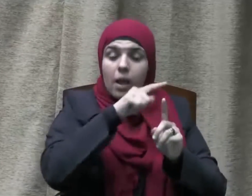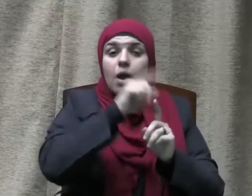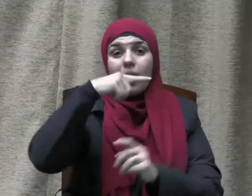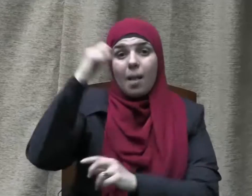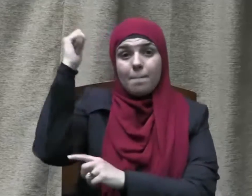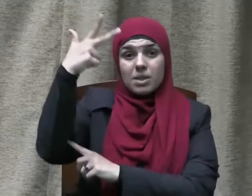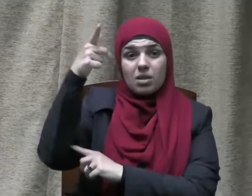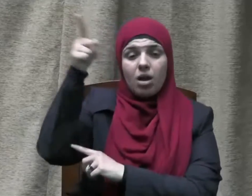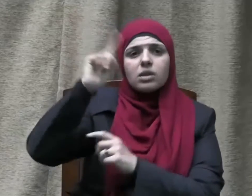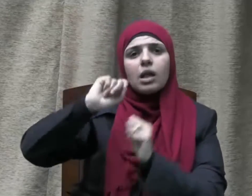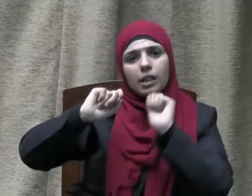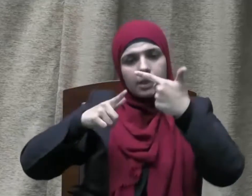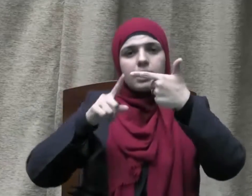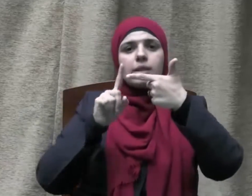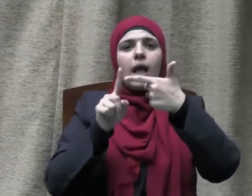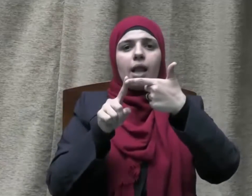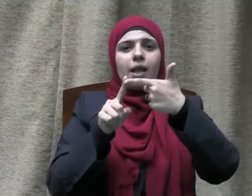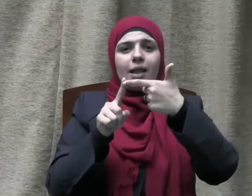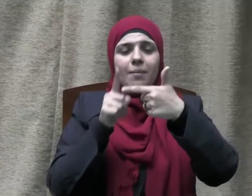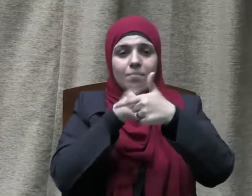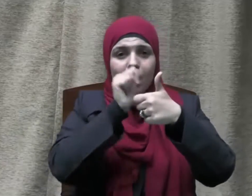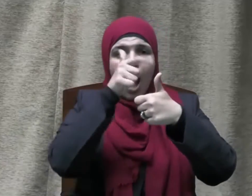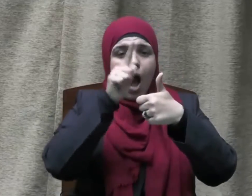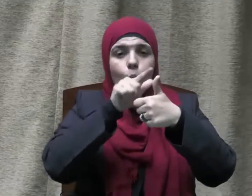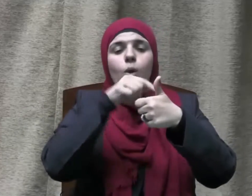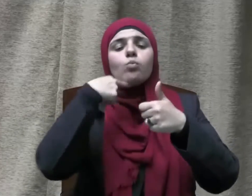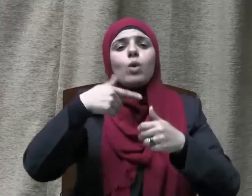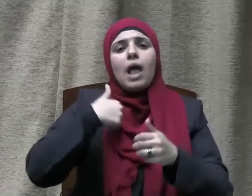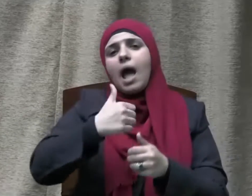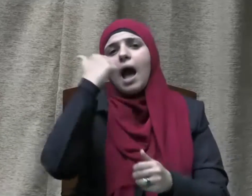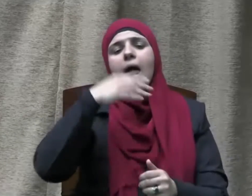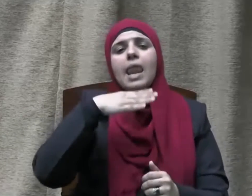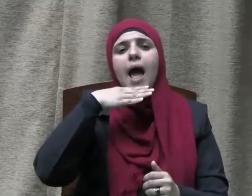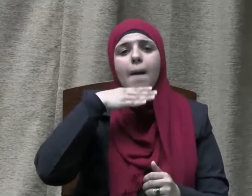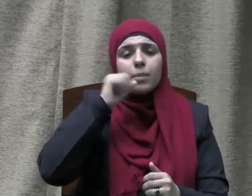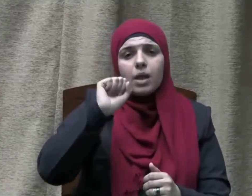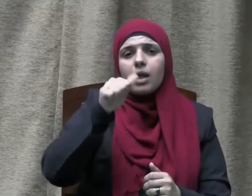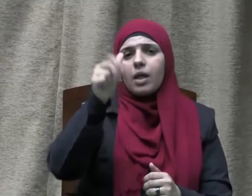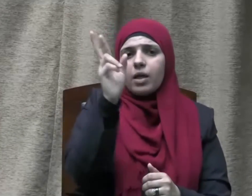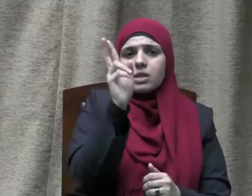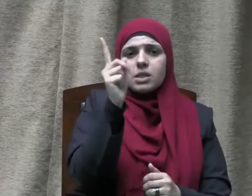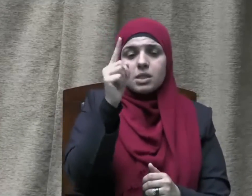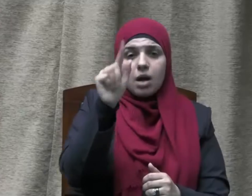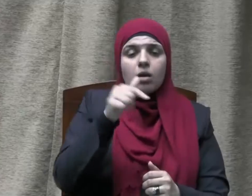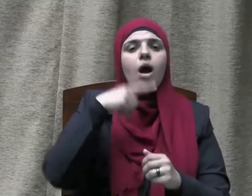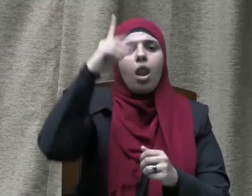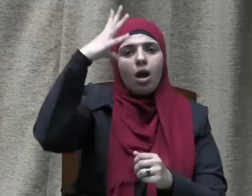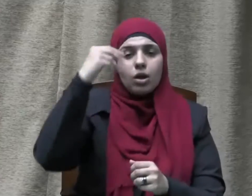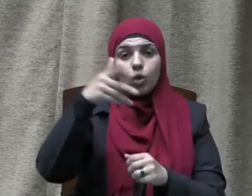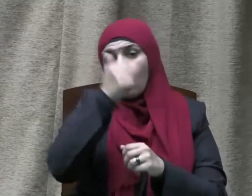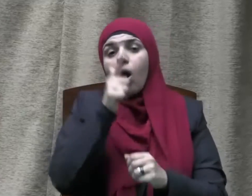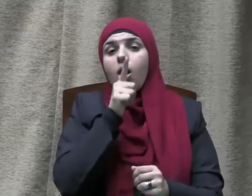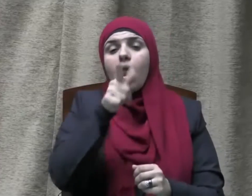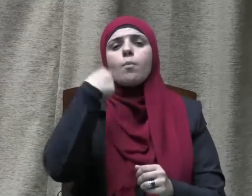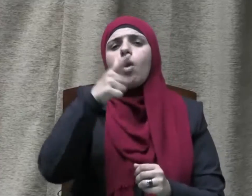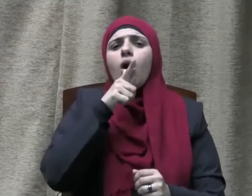هو ثاني المساجد فعن أبي ذر رضي الله عنه قال قلت يا رسول الله